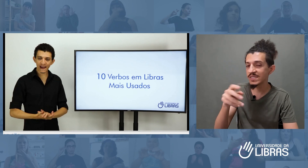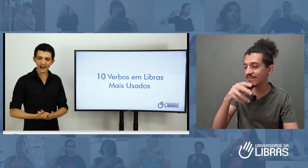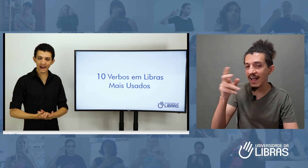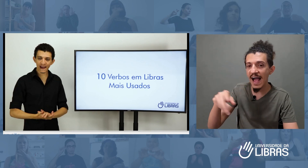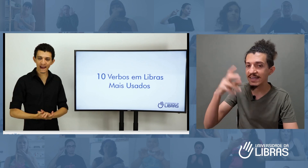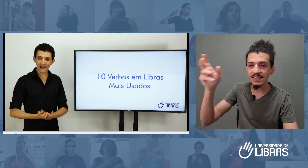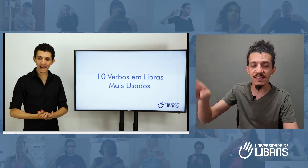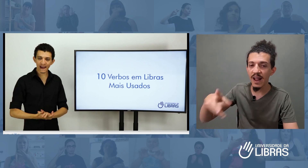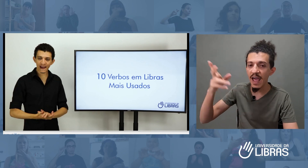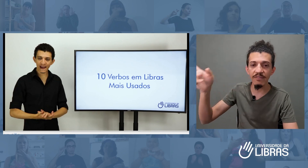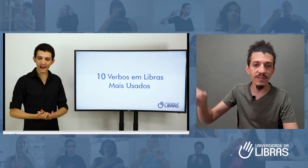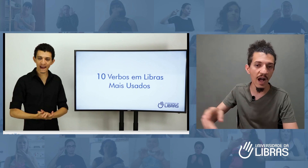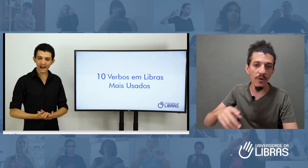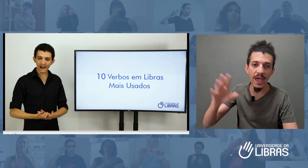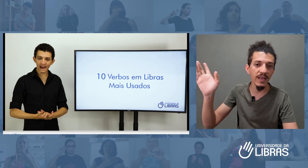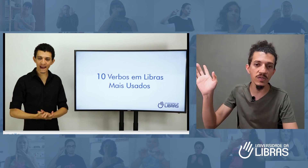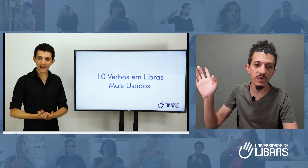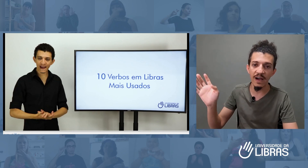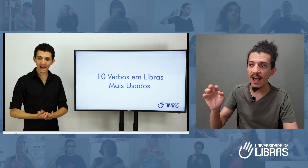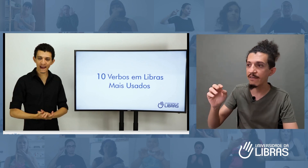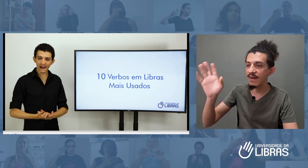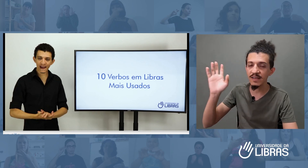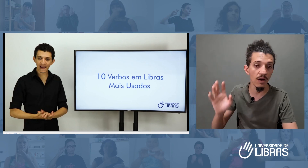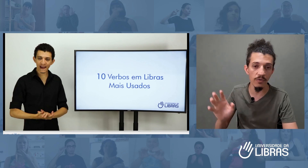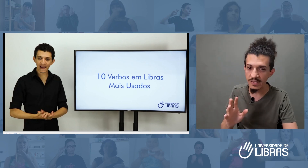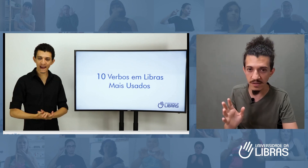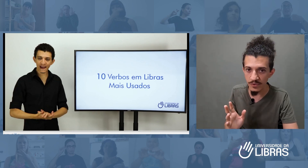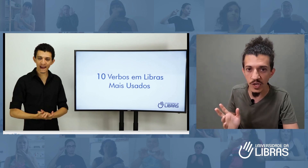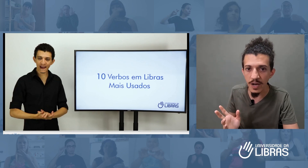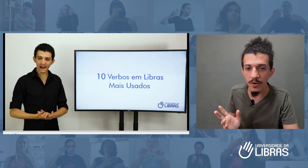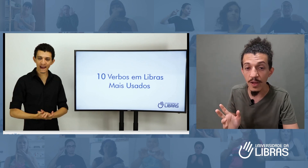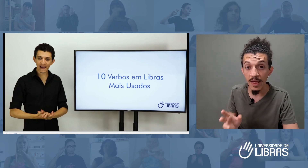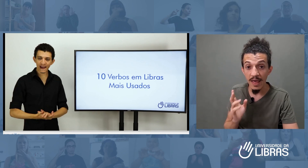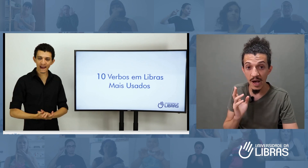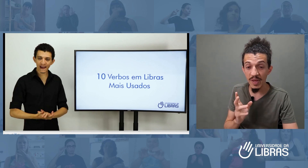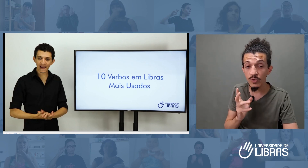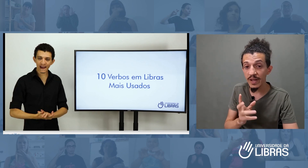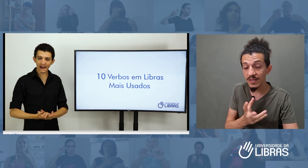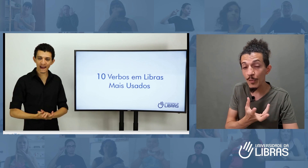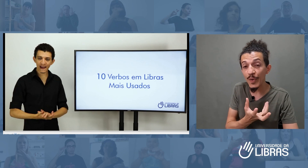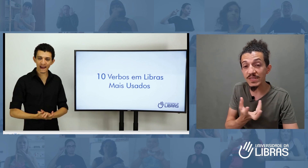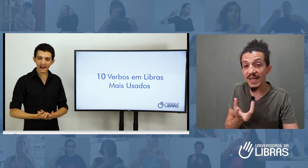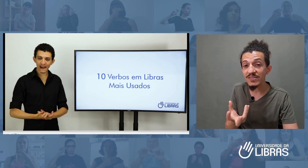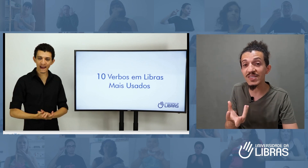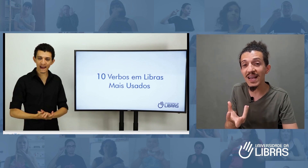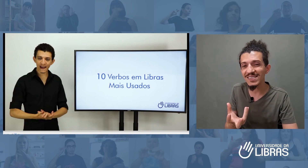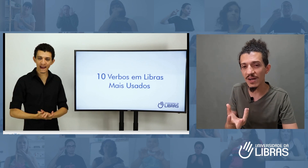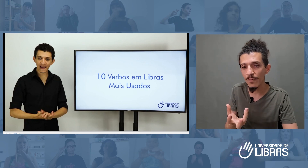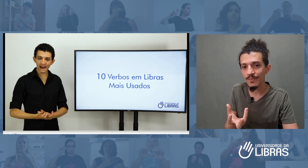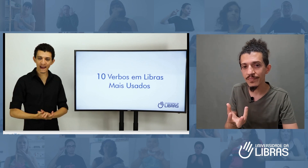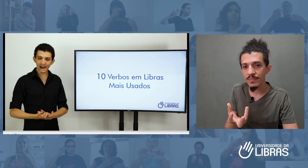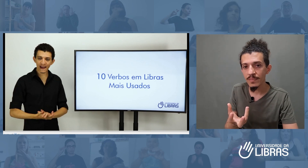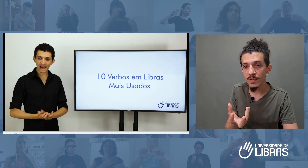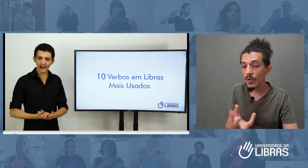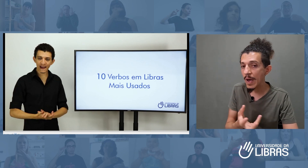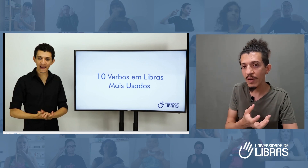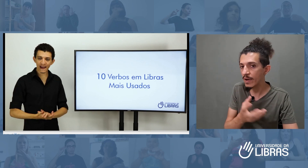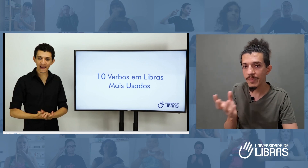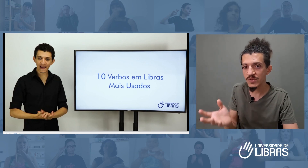vai lá, se inscreve e tal, e é isso, e vai lá e faz. Não, não assim que funciona, não. A mentoria tem um processo de seleção. Então, não é para qualquer pessoa.